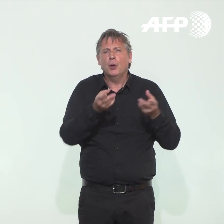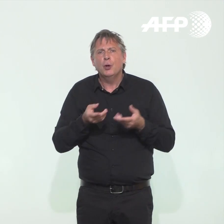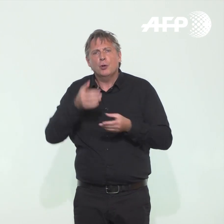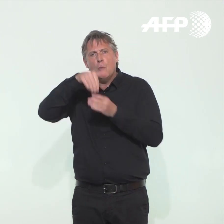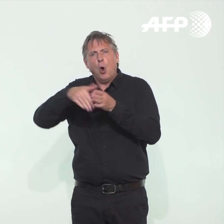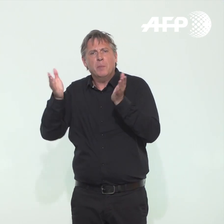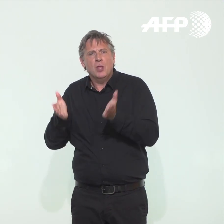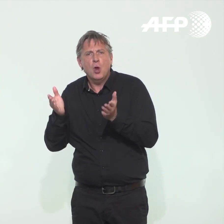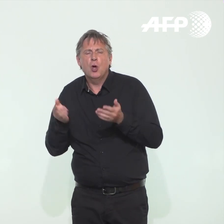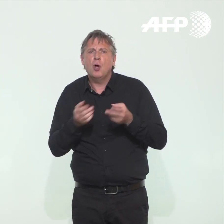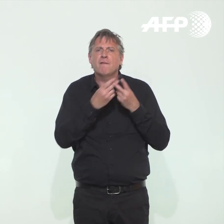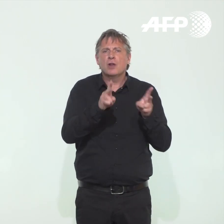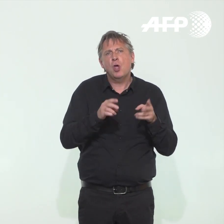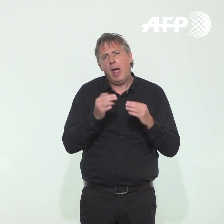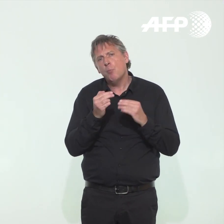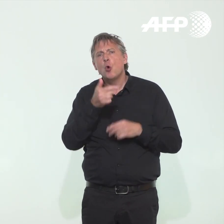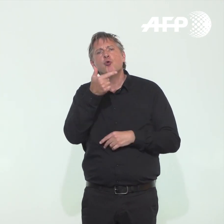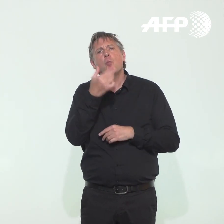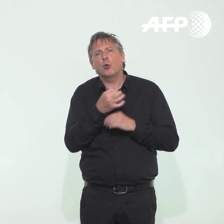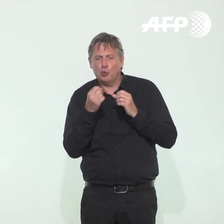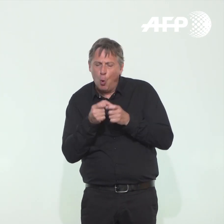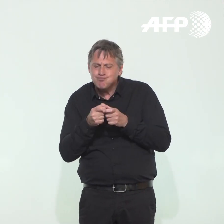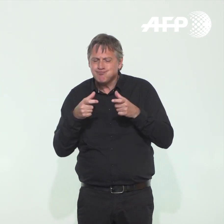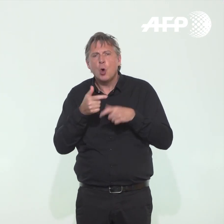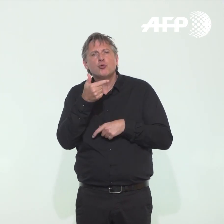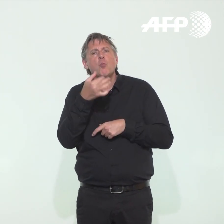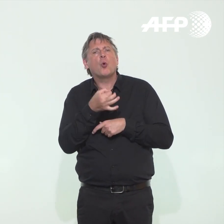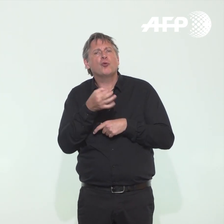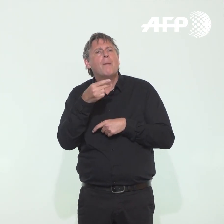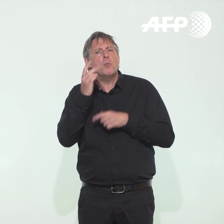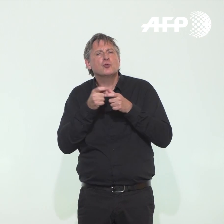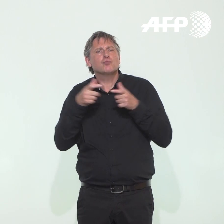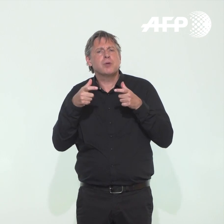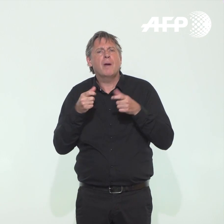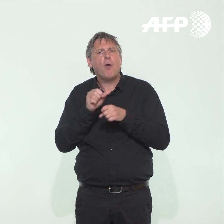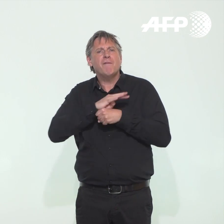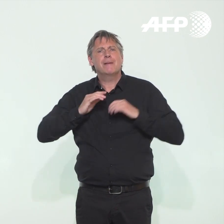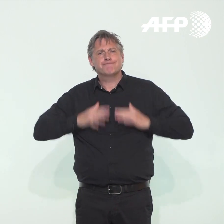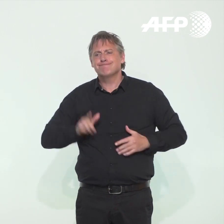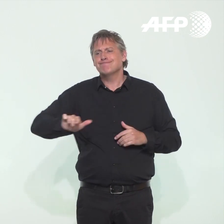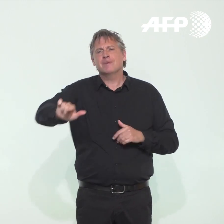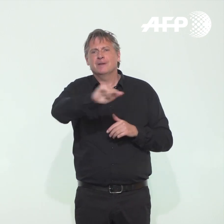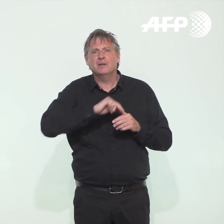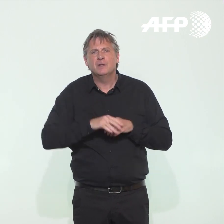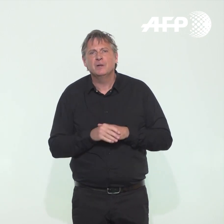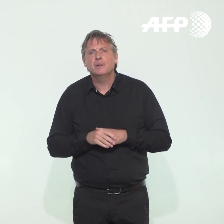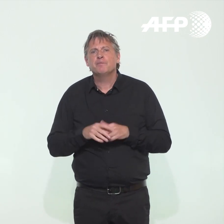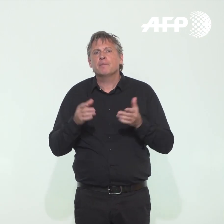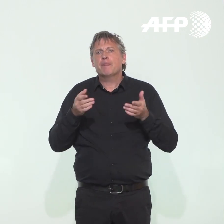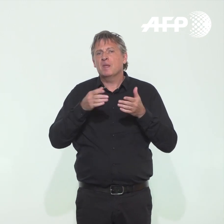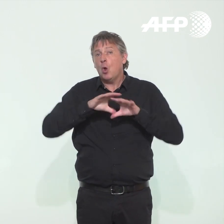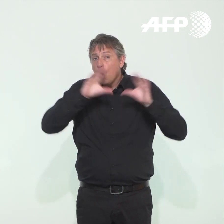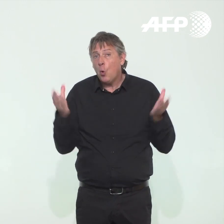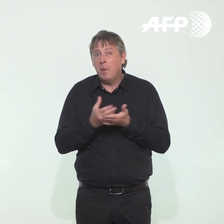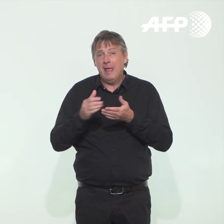est actuellement un petit peu supérieur à 2%. Où en est la mise en place du fichier SIDEP censé contenir l'intégralité des résultats des tests et donc